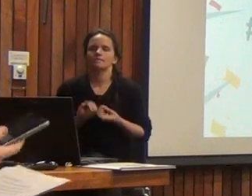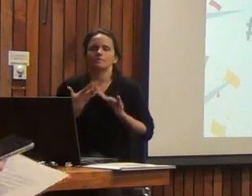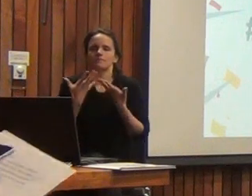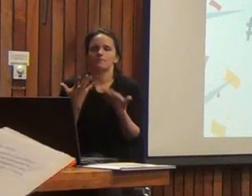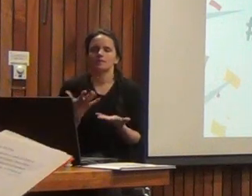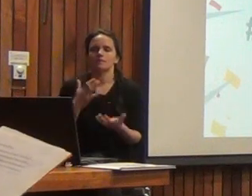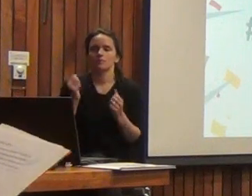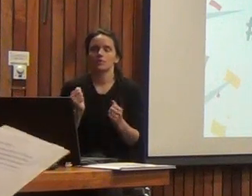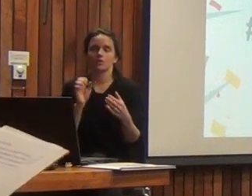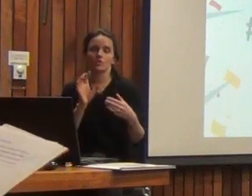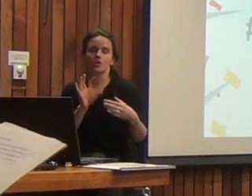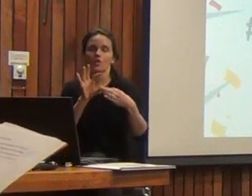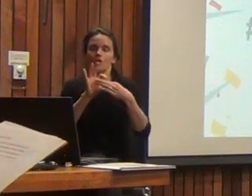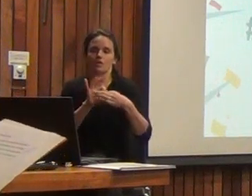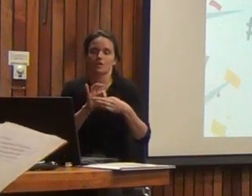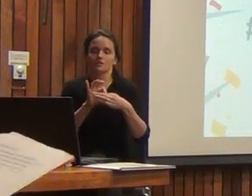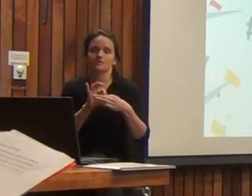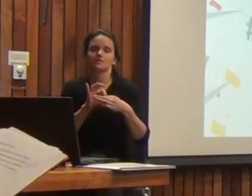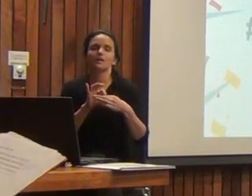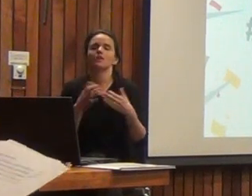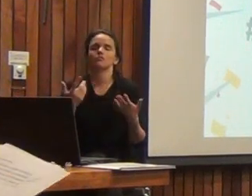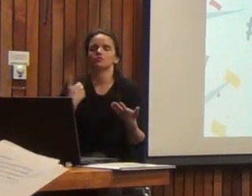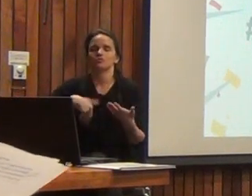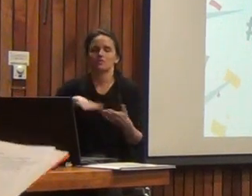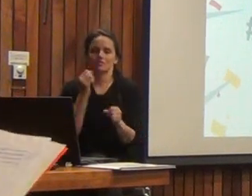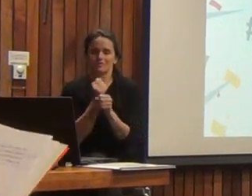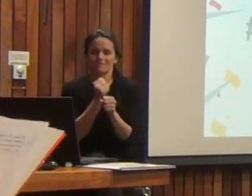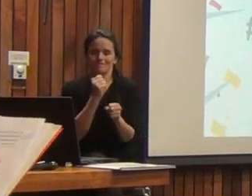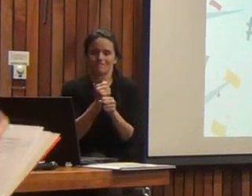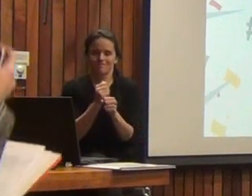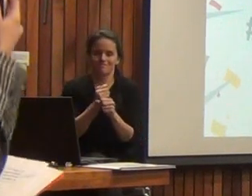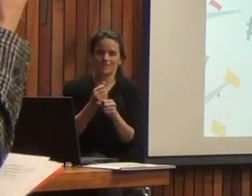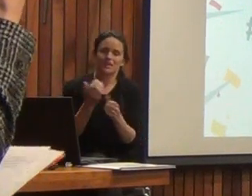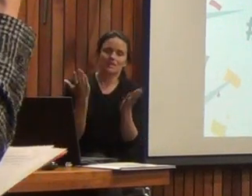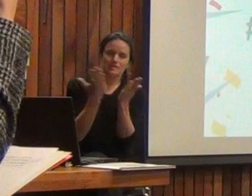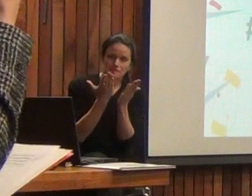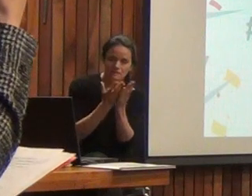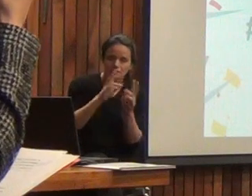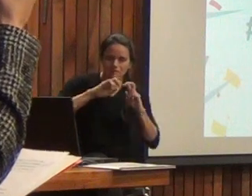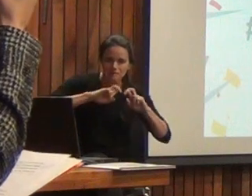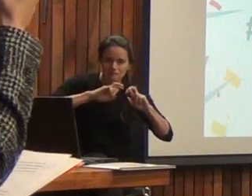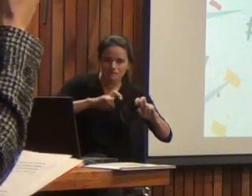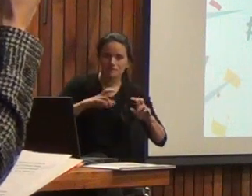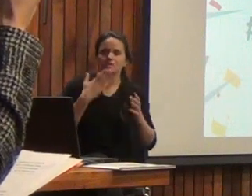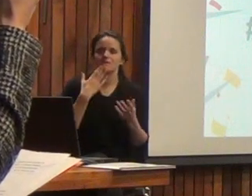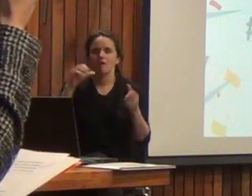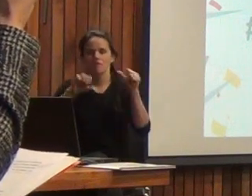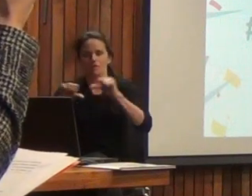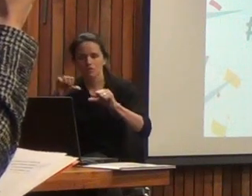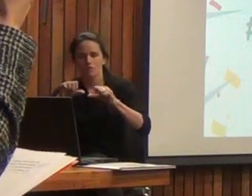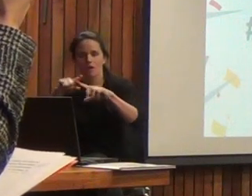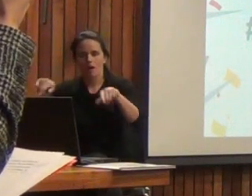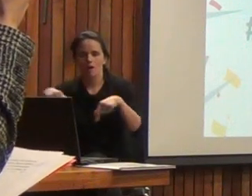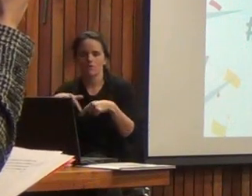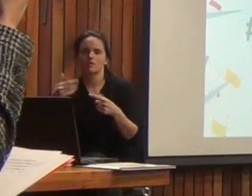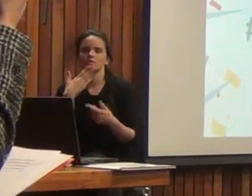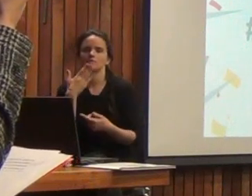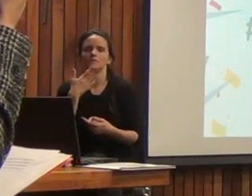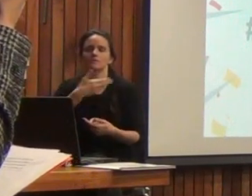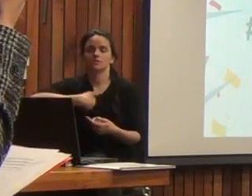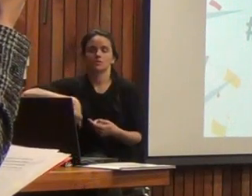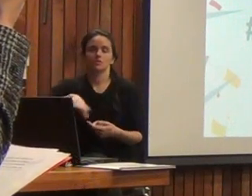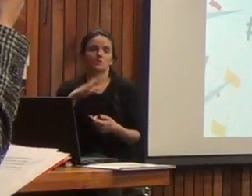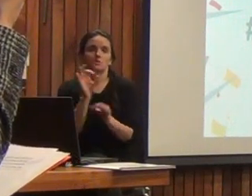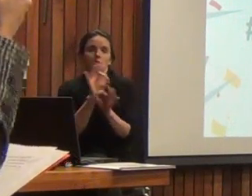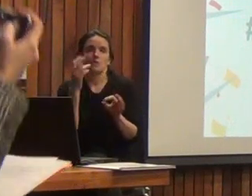conectarnos con lo que estamos haciendo desde la academia, desde los laboratorios, desde las aulas. Y por supuesto, quienes no